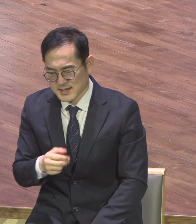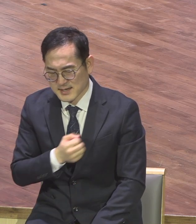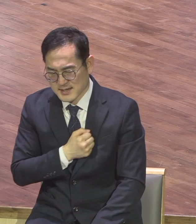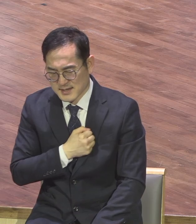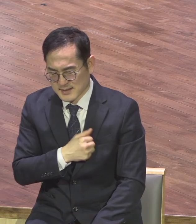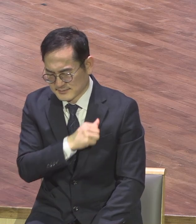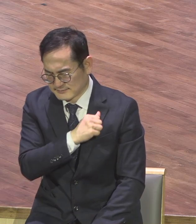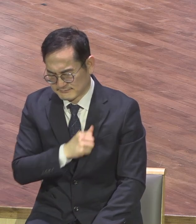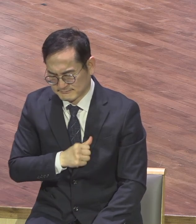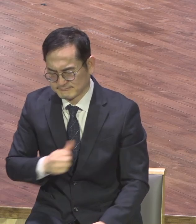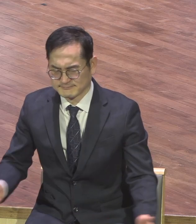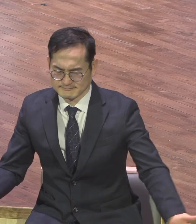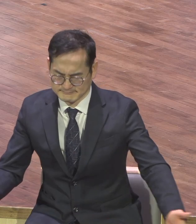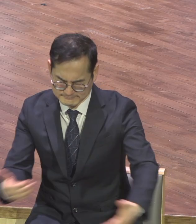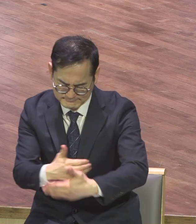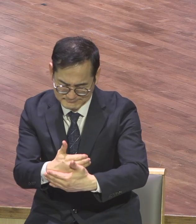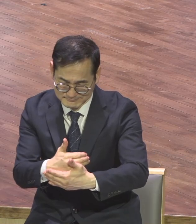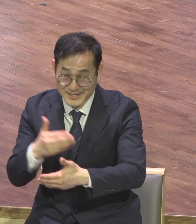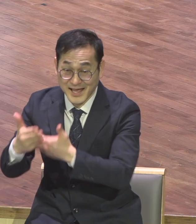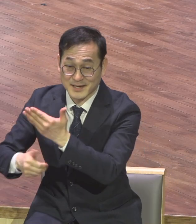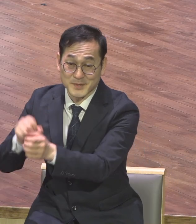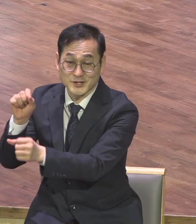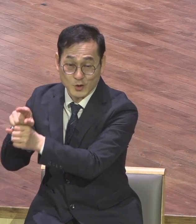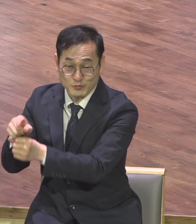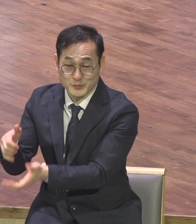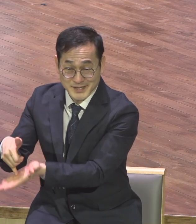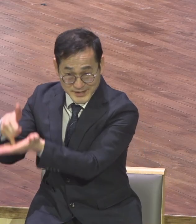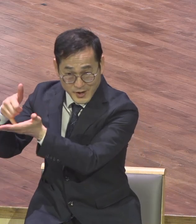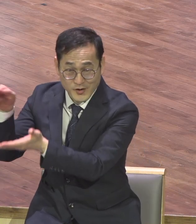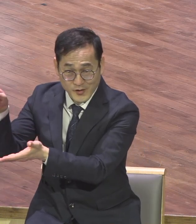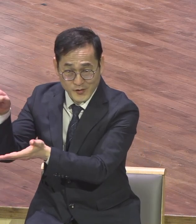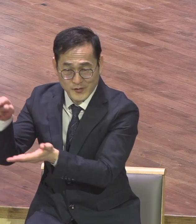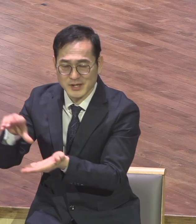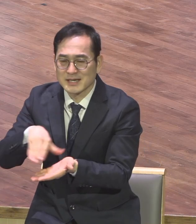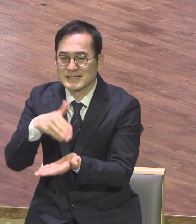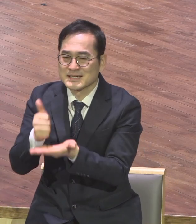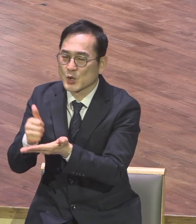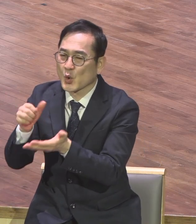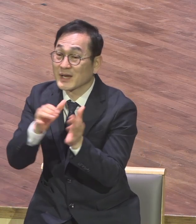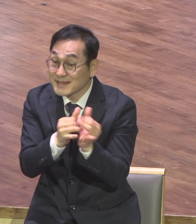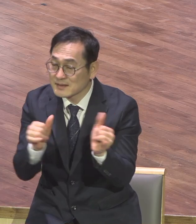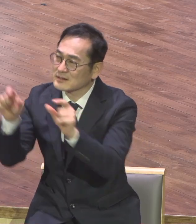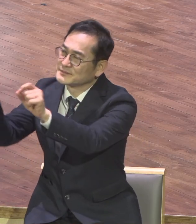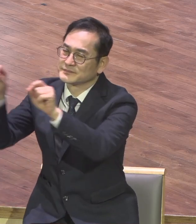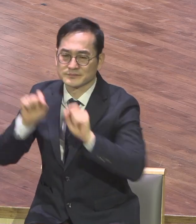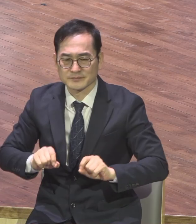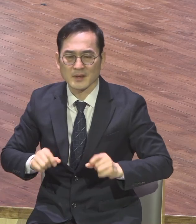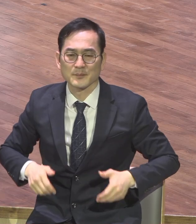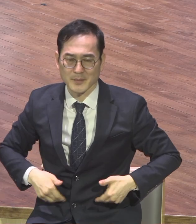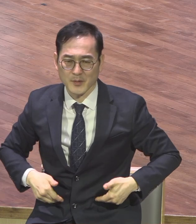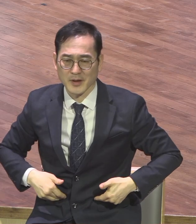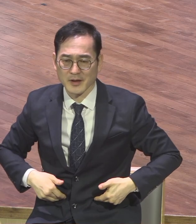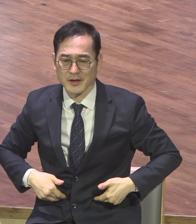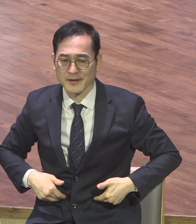하나님의 성품 이것이 그리스도인의 성품이 돼야 된다 타인과 관계에서